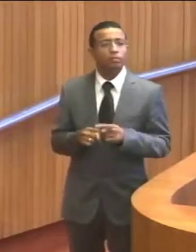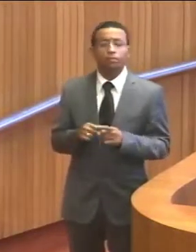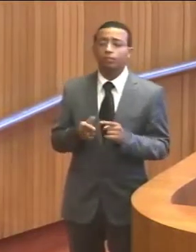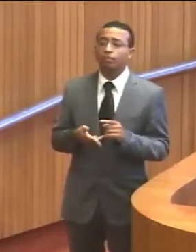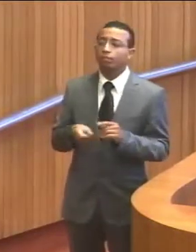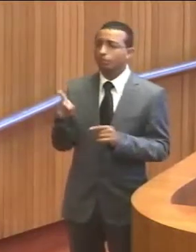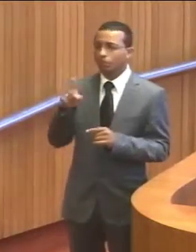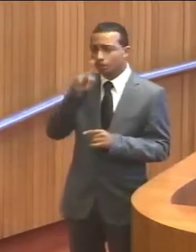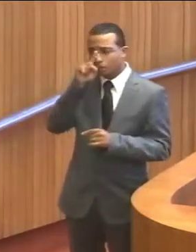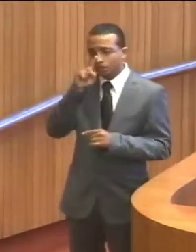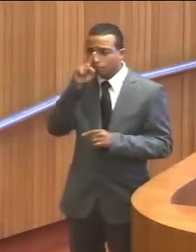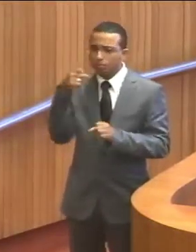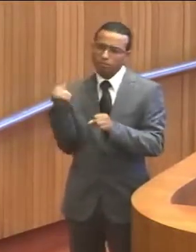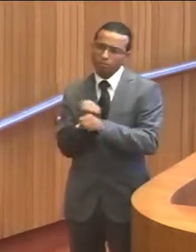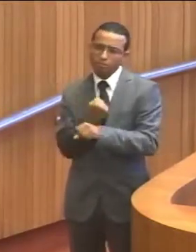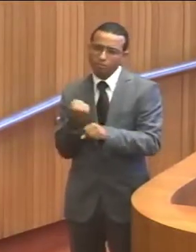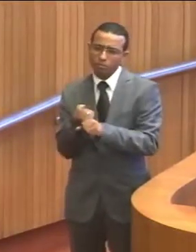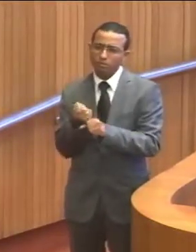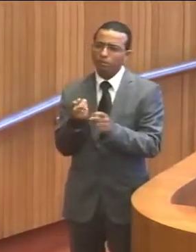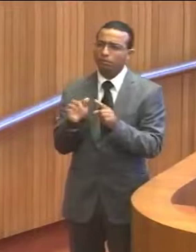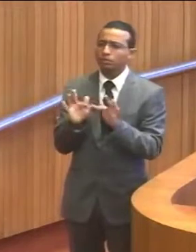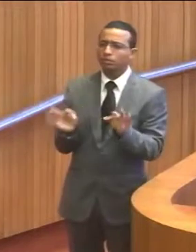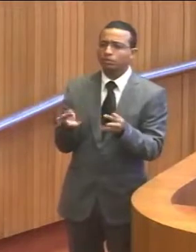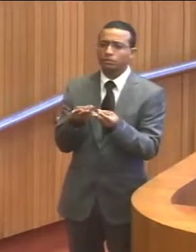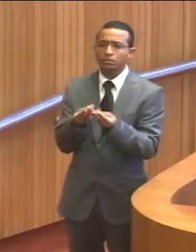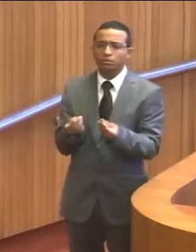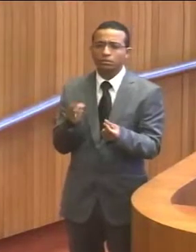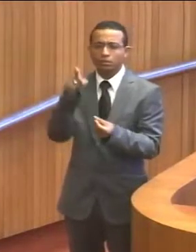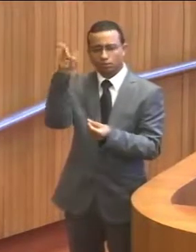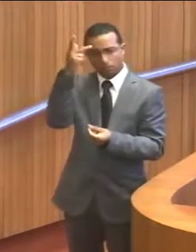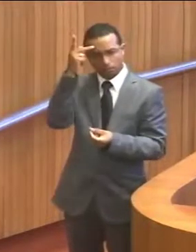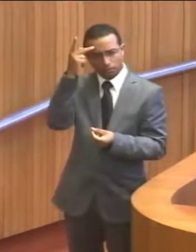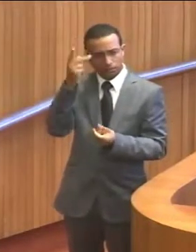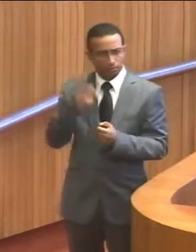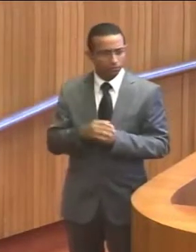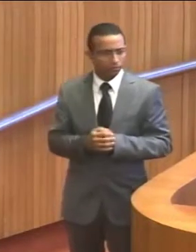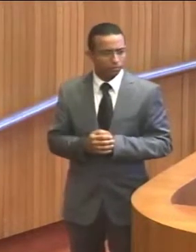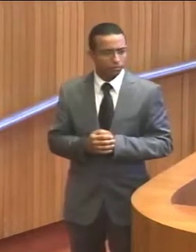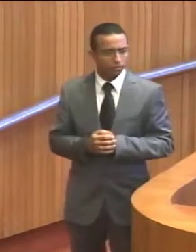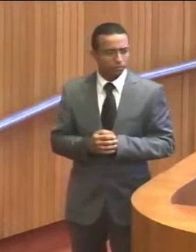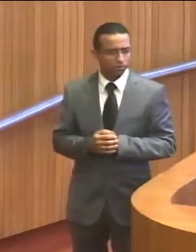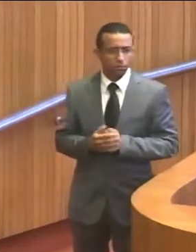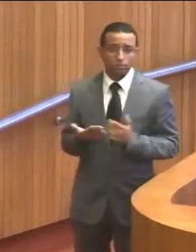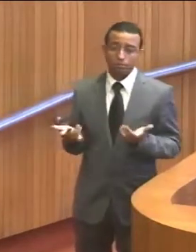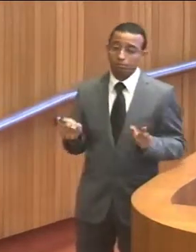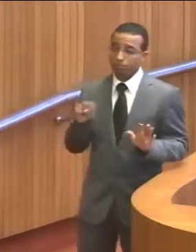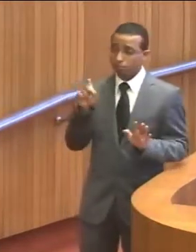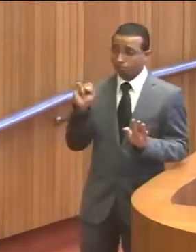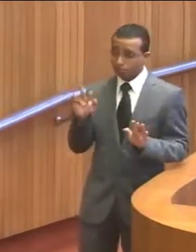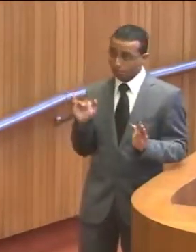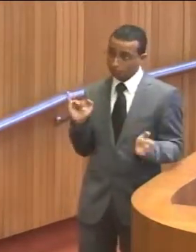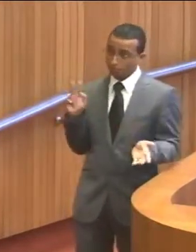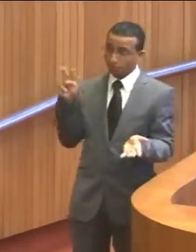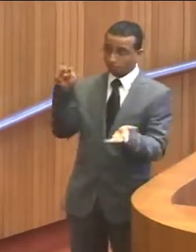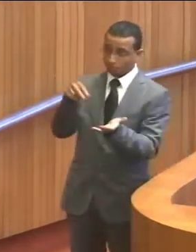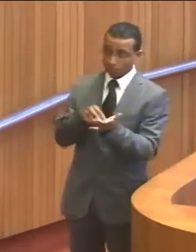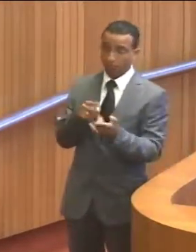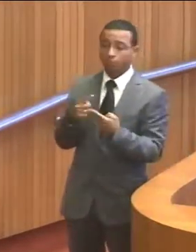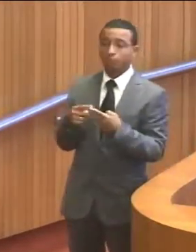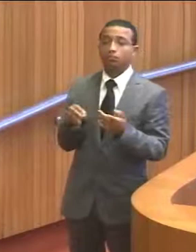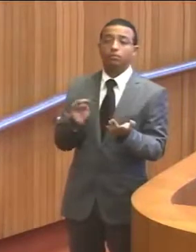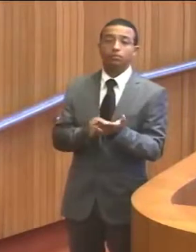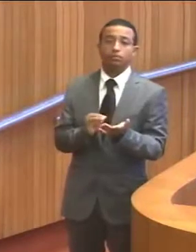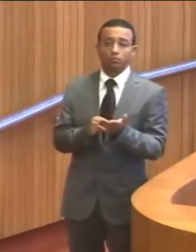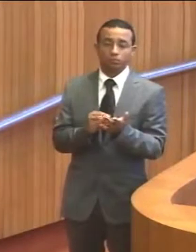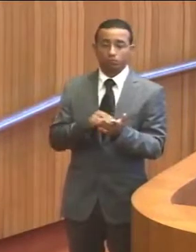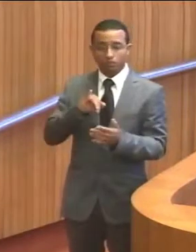eles iam se arriscar nessas obras precárias no Estado de São Paulo? Então, se foram para lá, é porque faltou